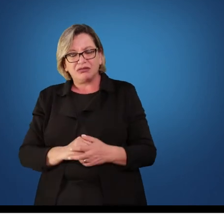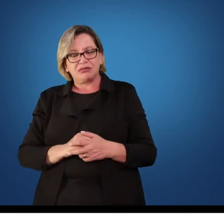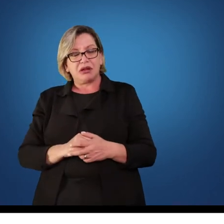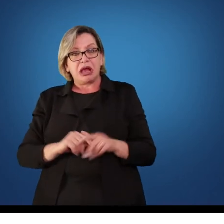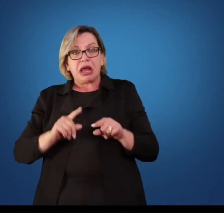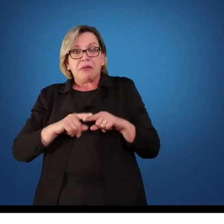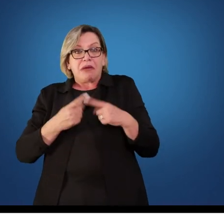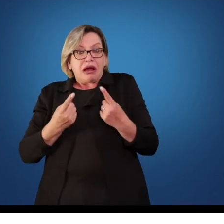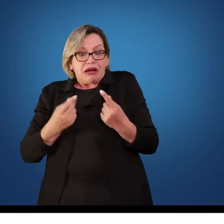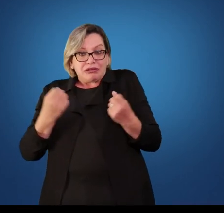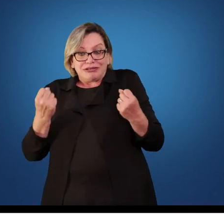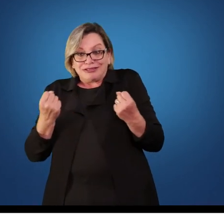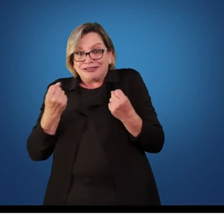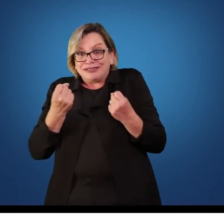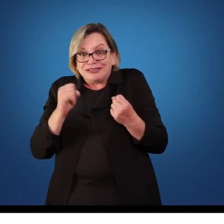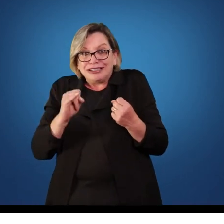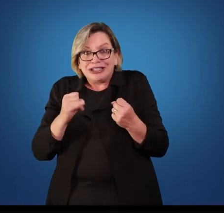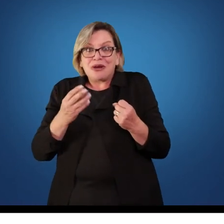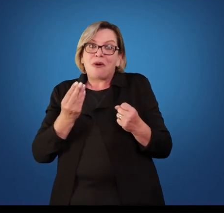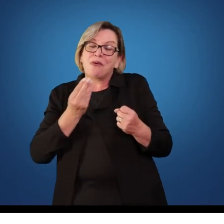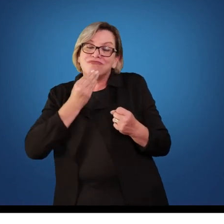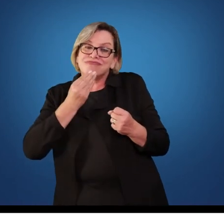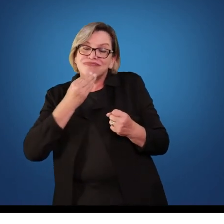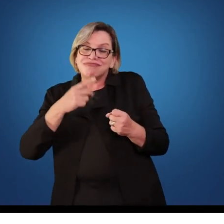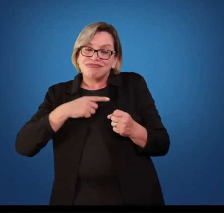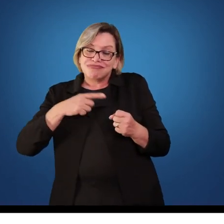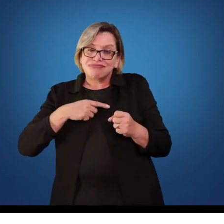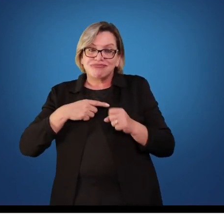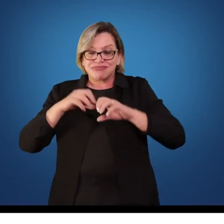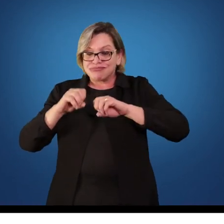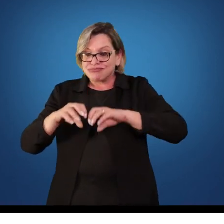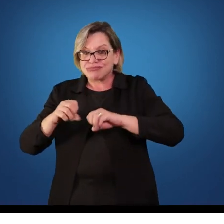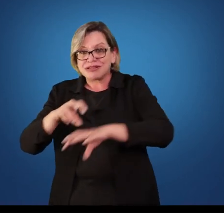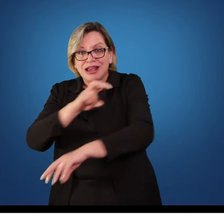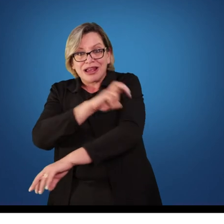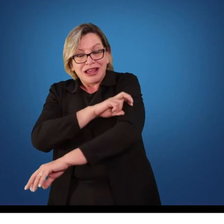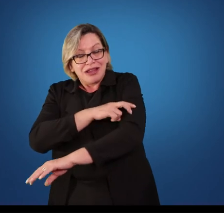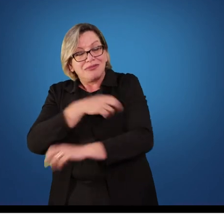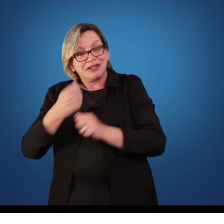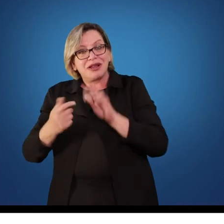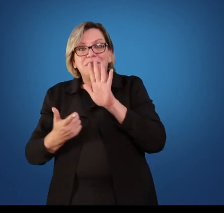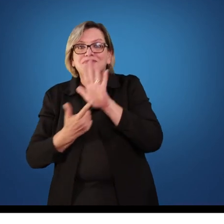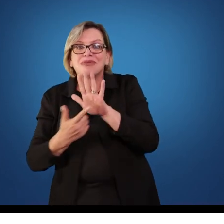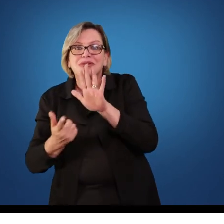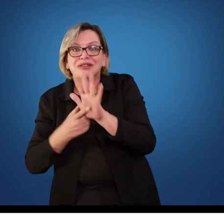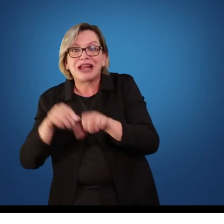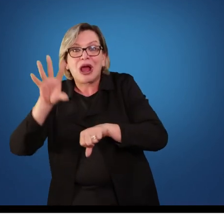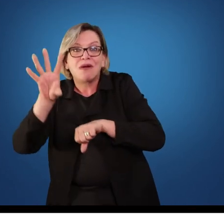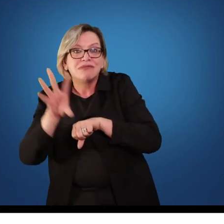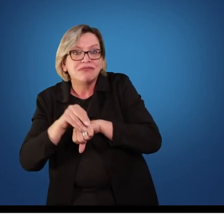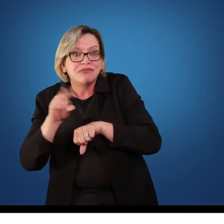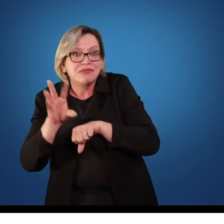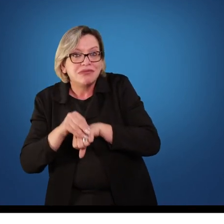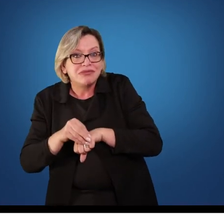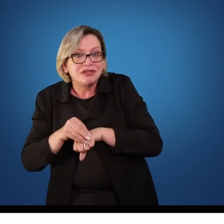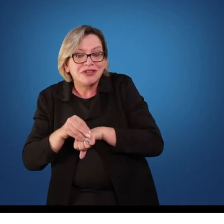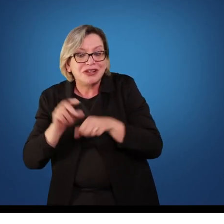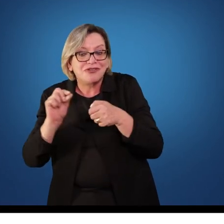criança de cinco anos, mostre que aquele seu conhecimento acadêmico te faz ser presente naquela criança, te faz ser presente naquele